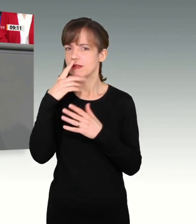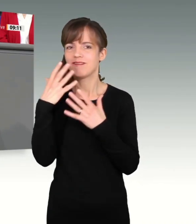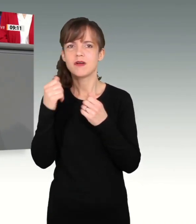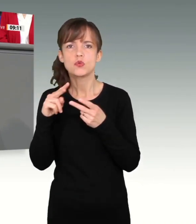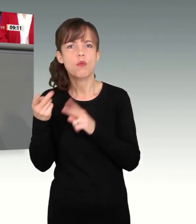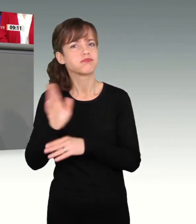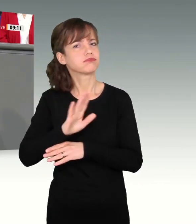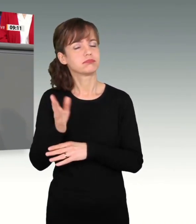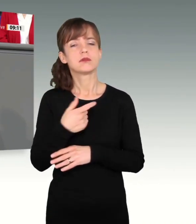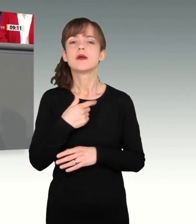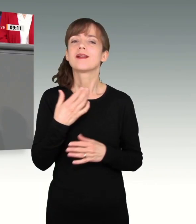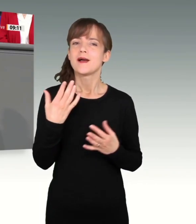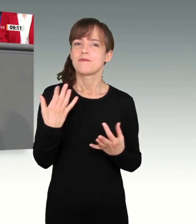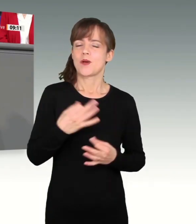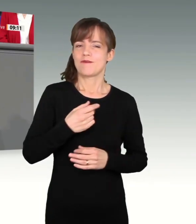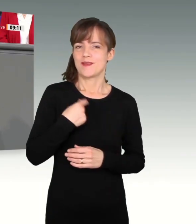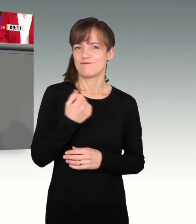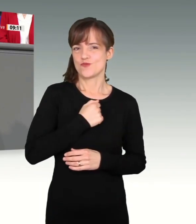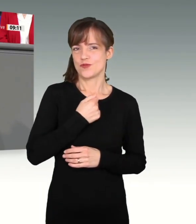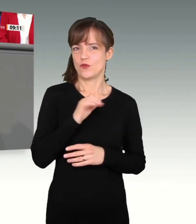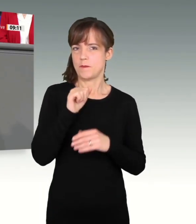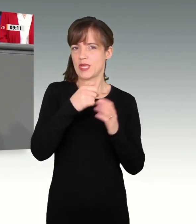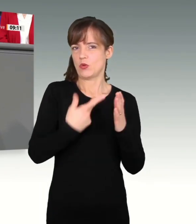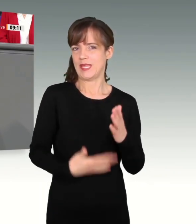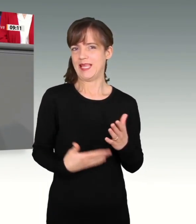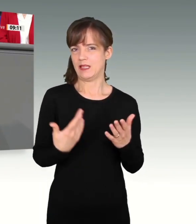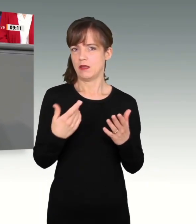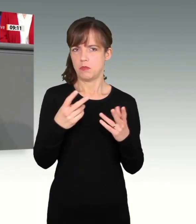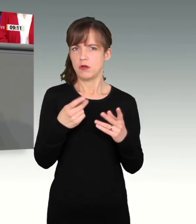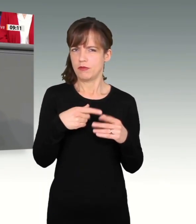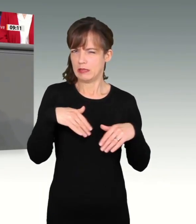erfordert Mut zur Prioritätensetzung, aber darüber verfügen wir.